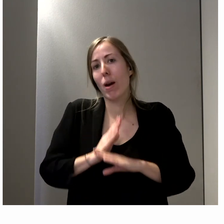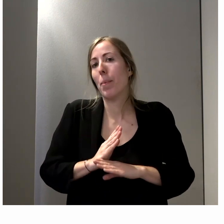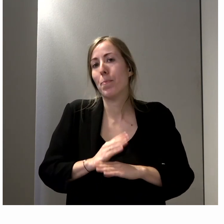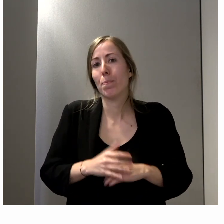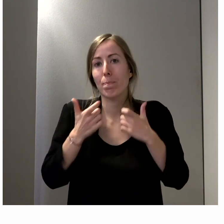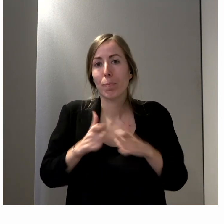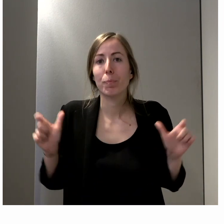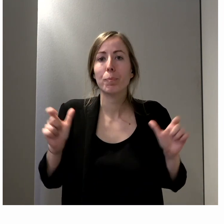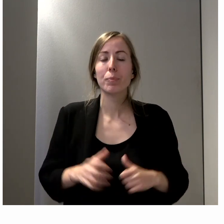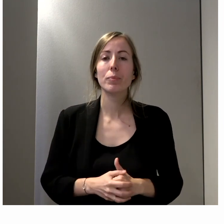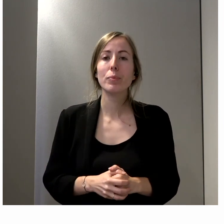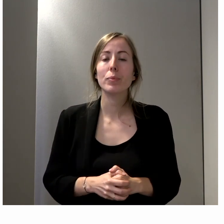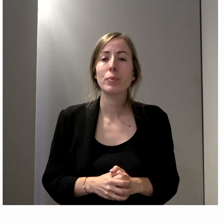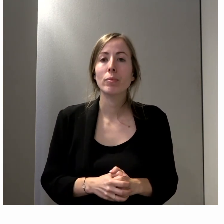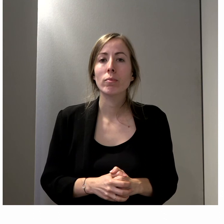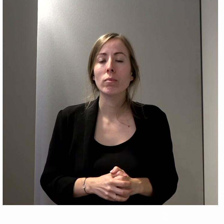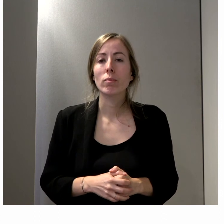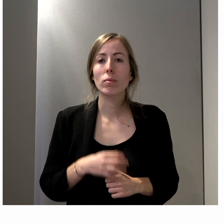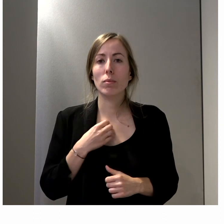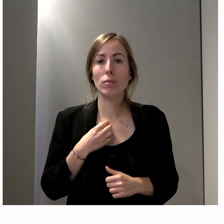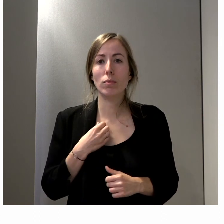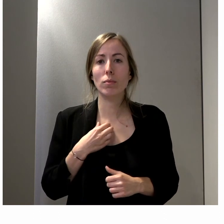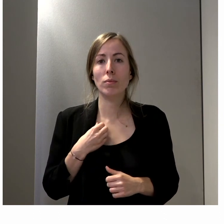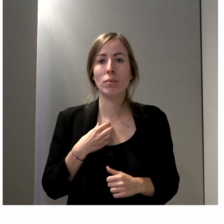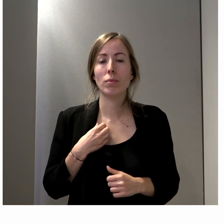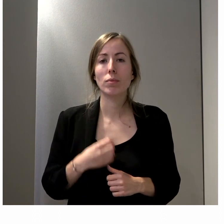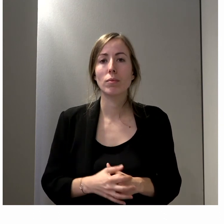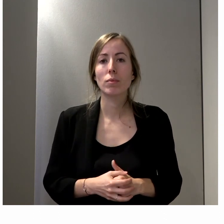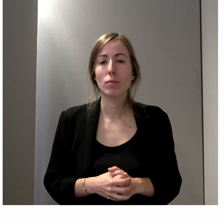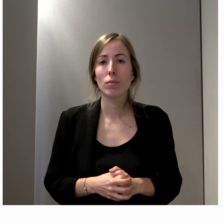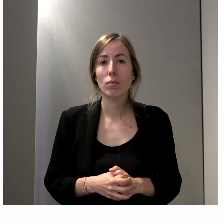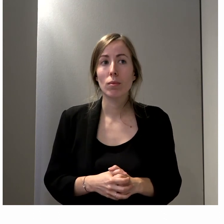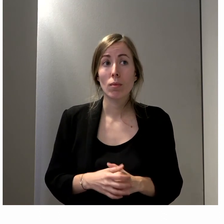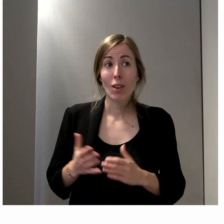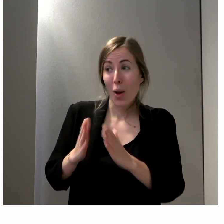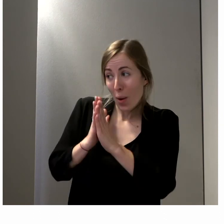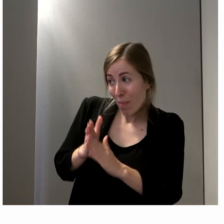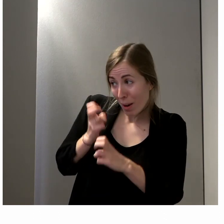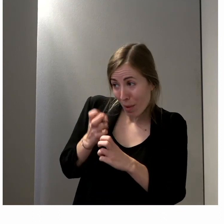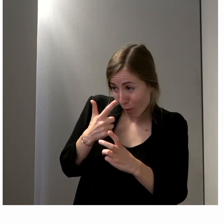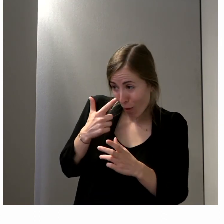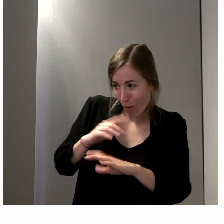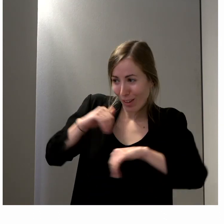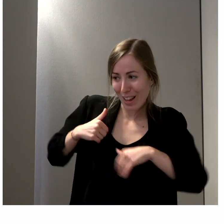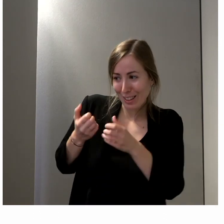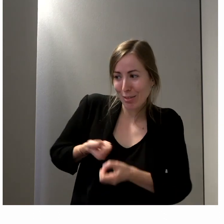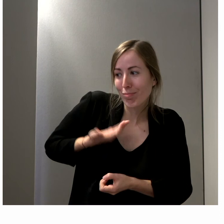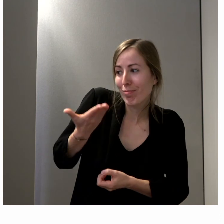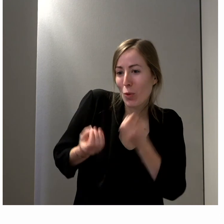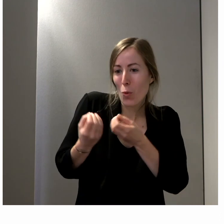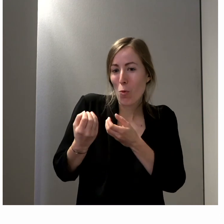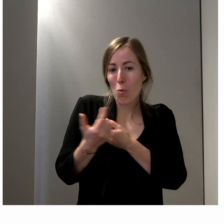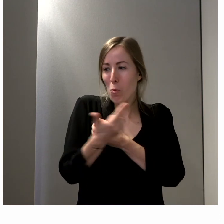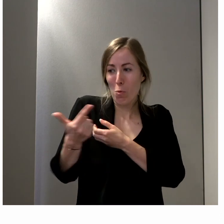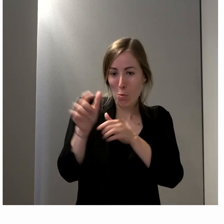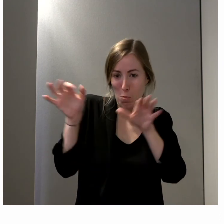Et puis, donc après, Marie-Pierre, si tu veux conclure également, vous donner la parole à